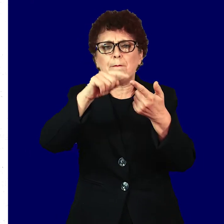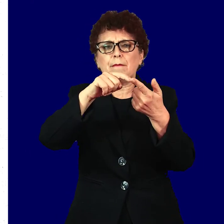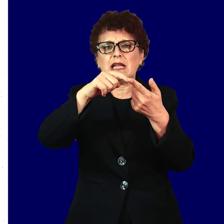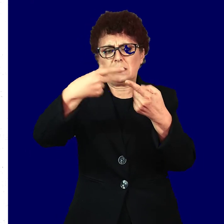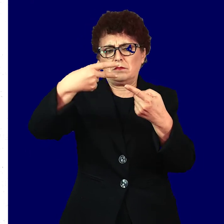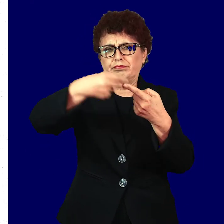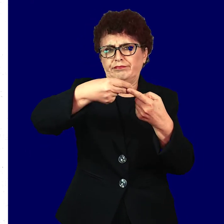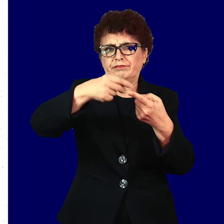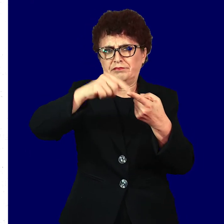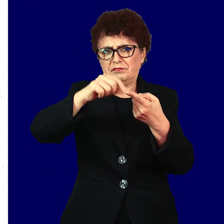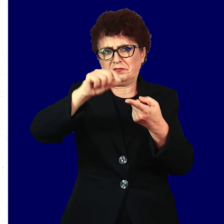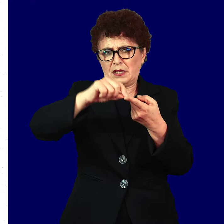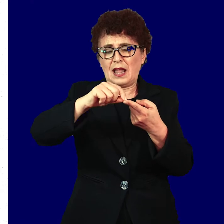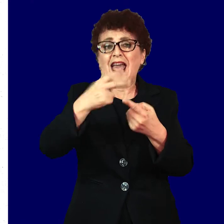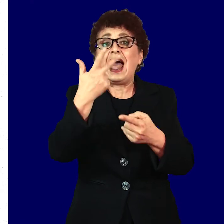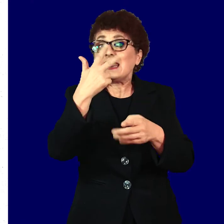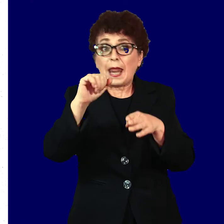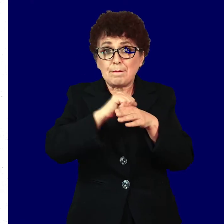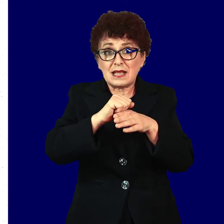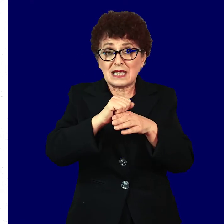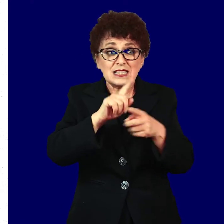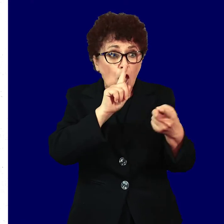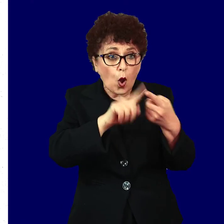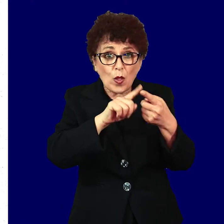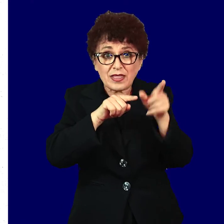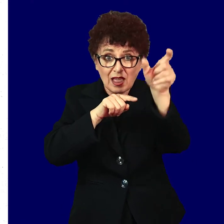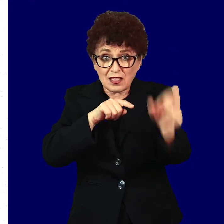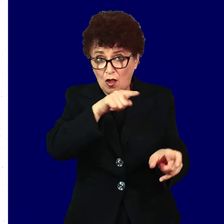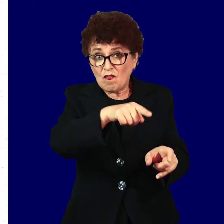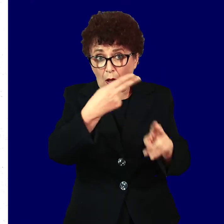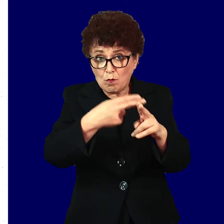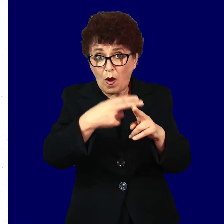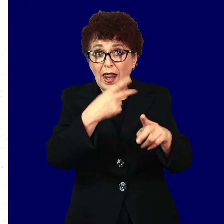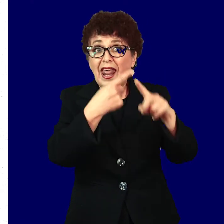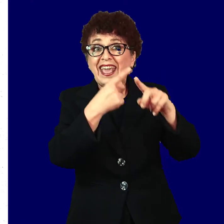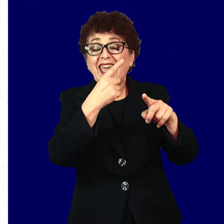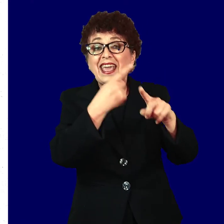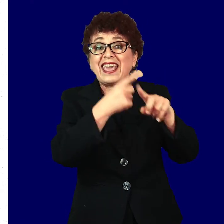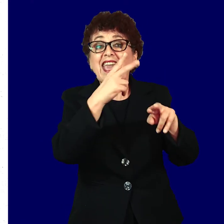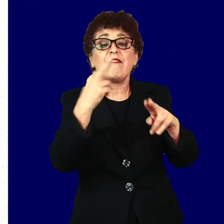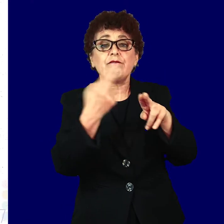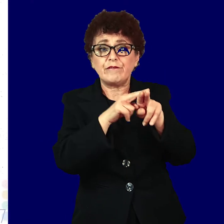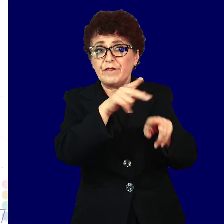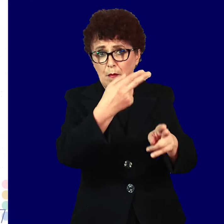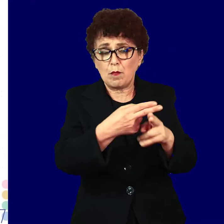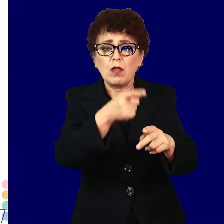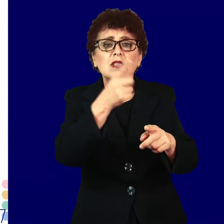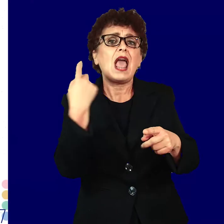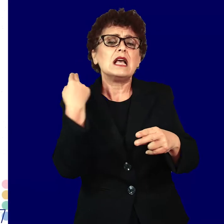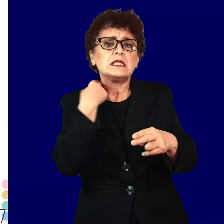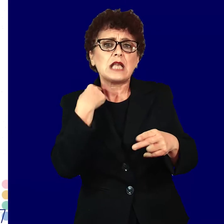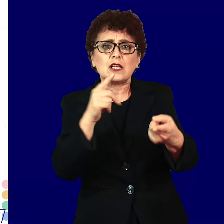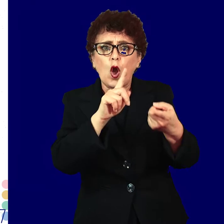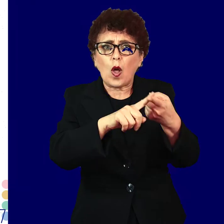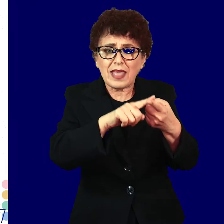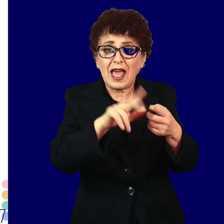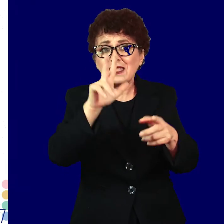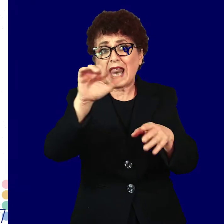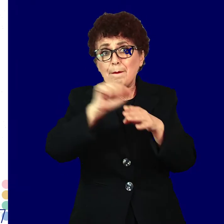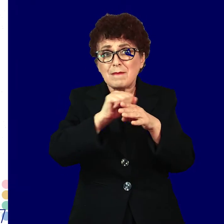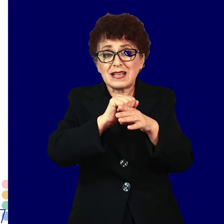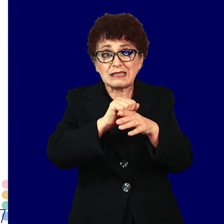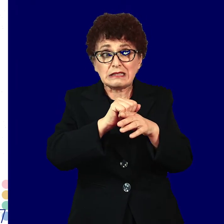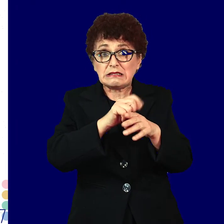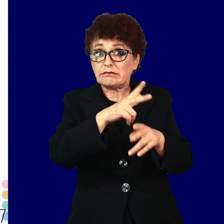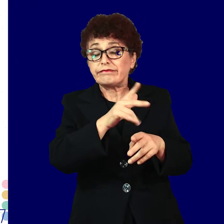Три месеци по контакт со хиф, односно, три месеци по сексуалниот однос, при кој има изложување